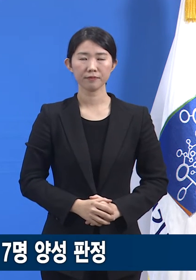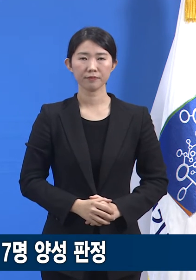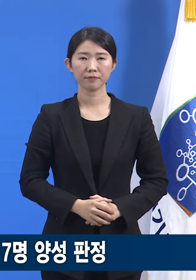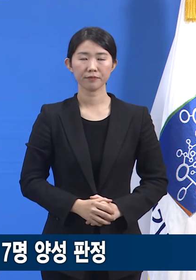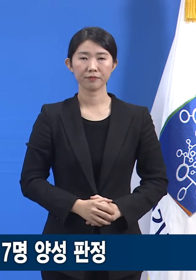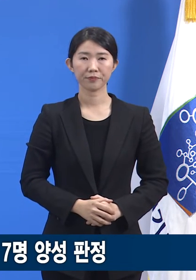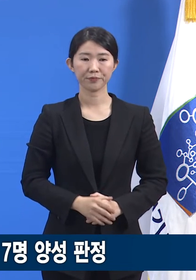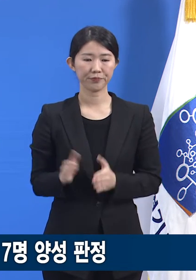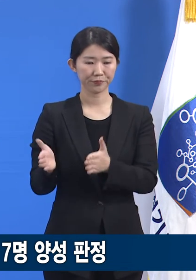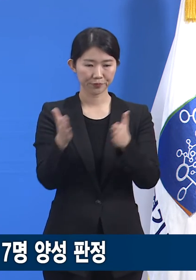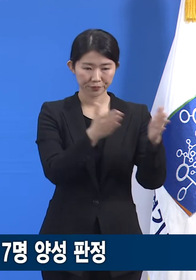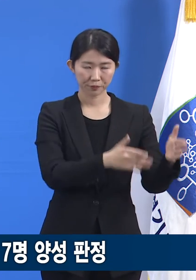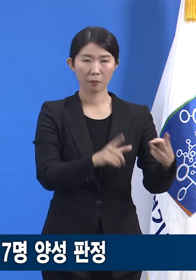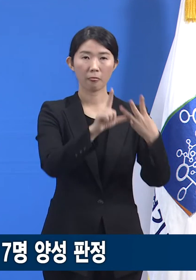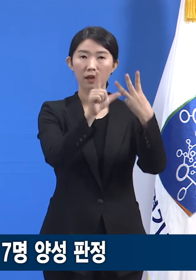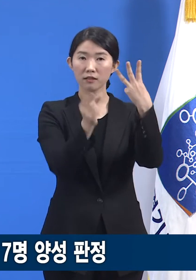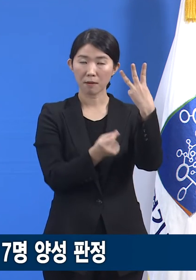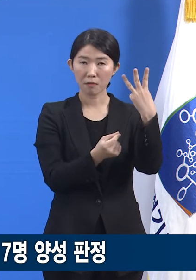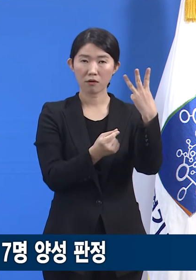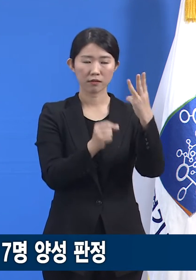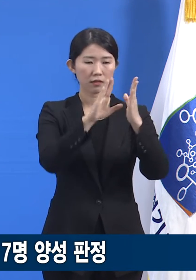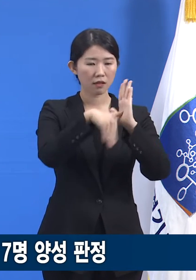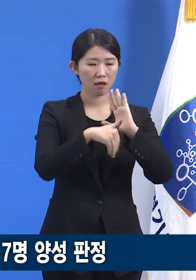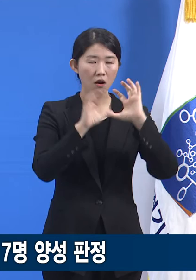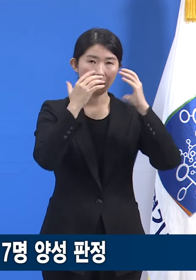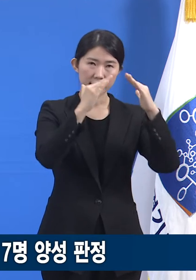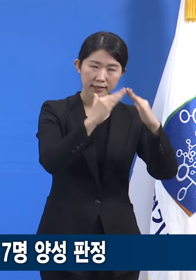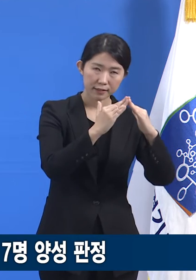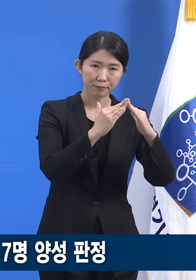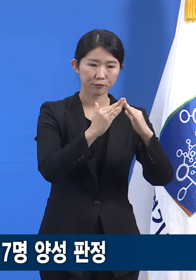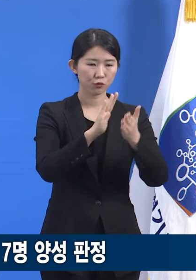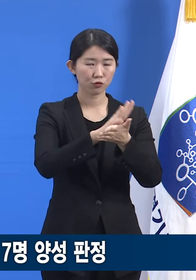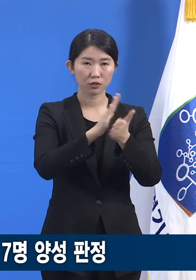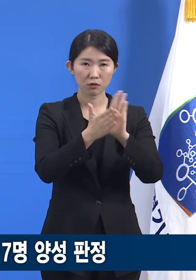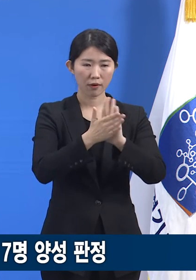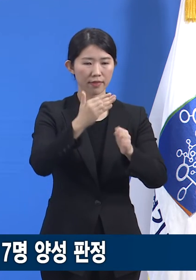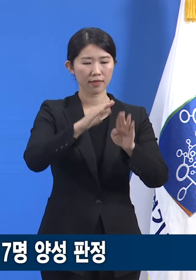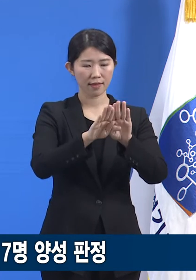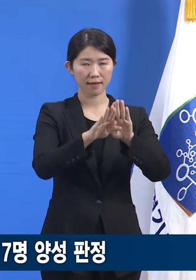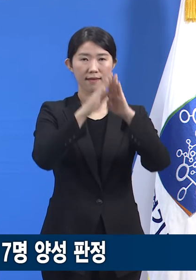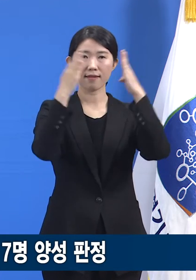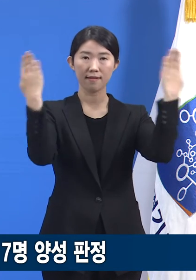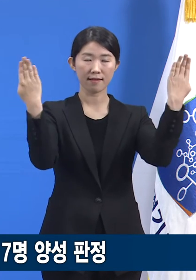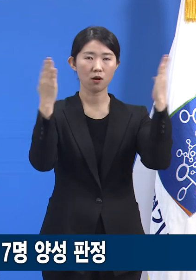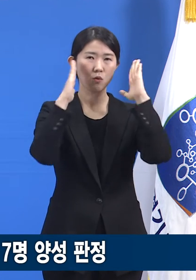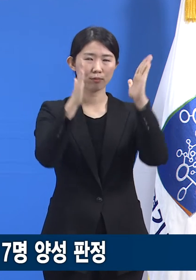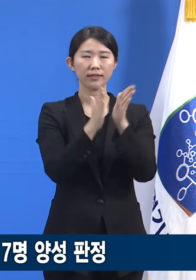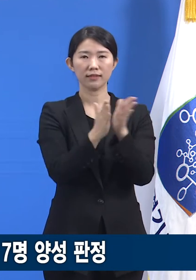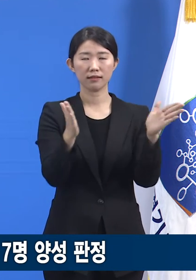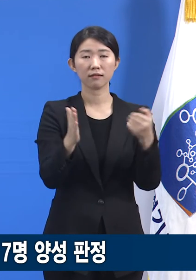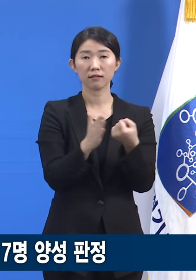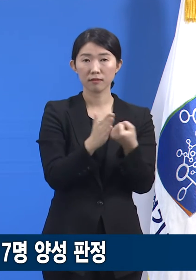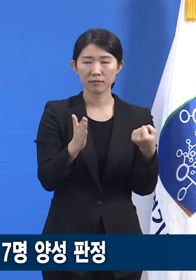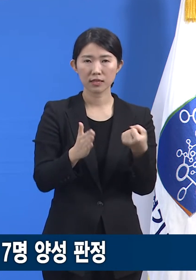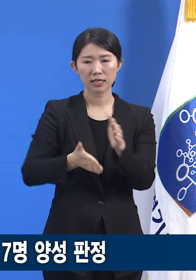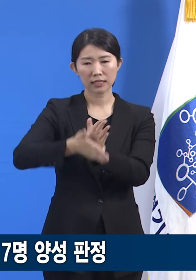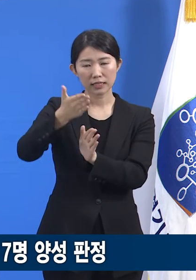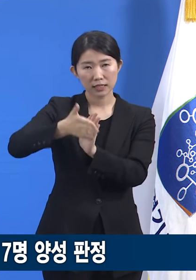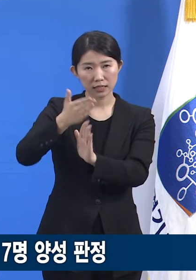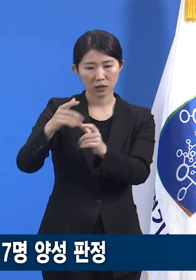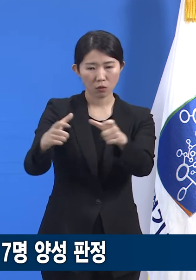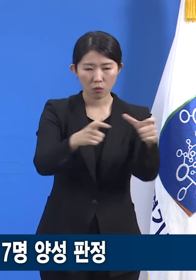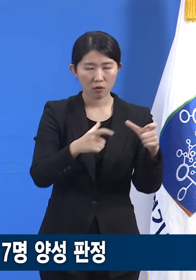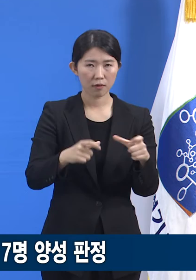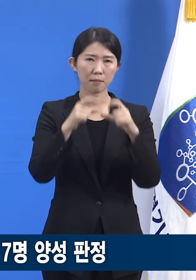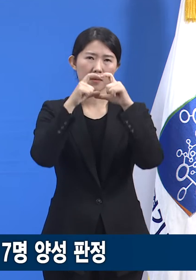더불어 3월에는 유치원과 어린이집에 계약이 있기에 시군과 협조해 마스크 착용이나 시설 내